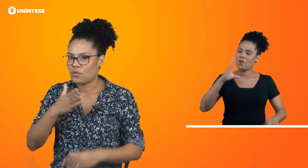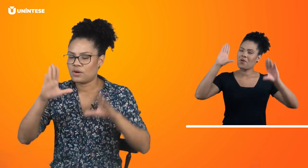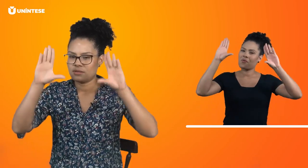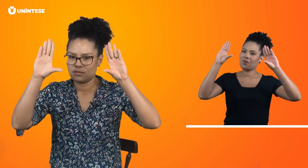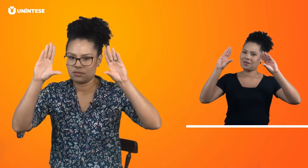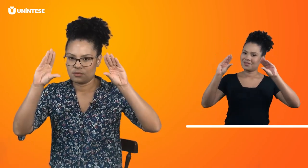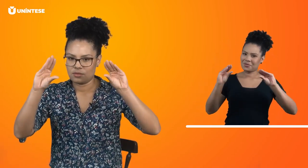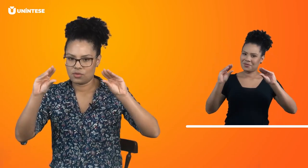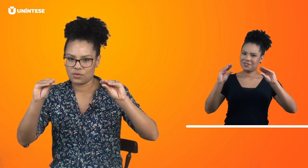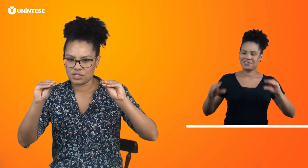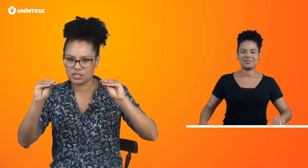Boa noite.